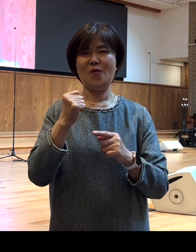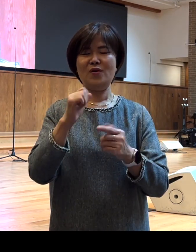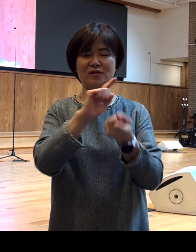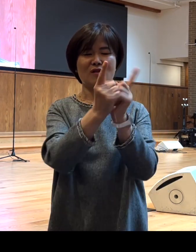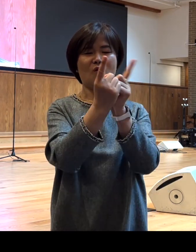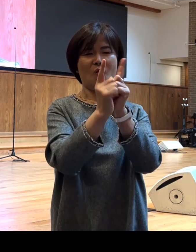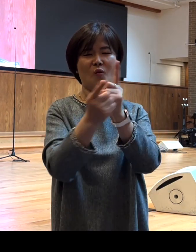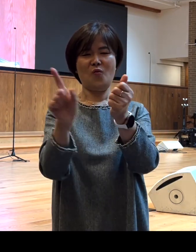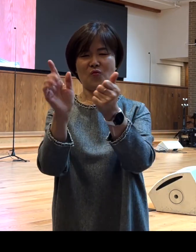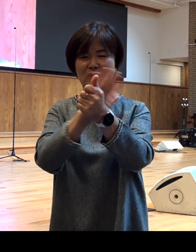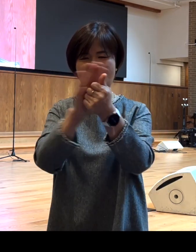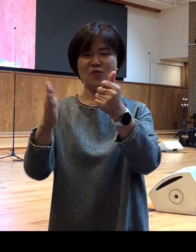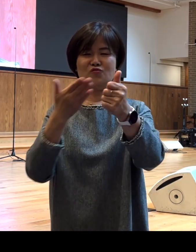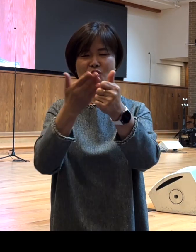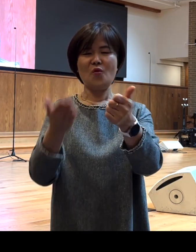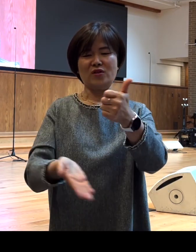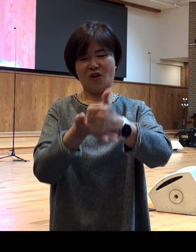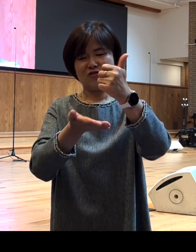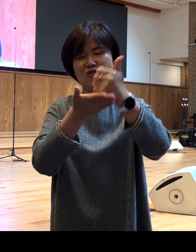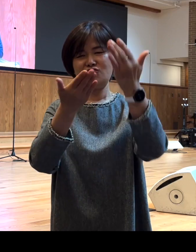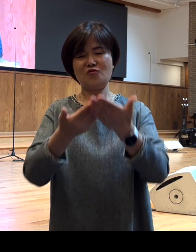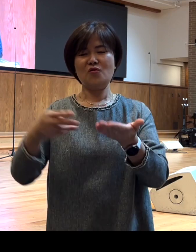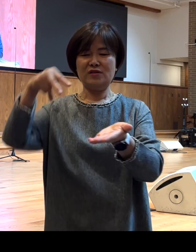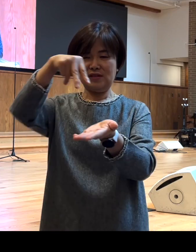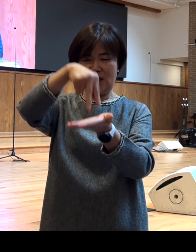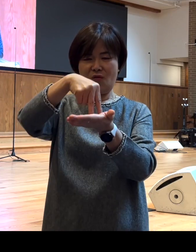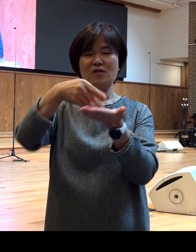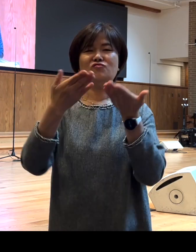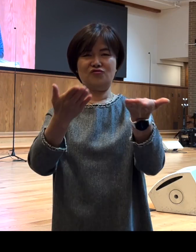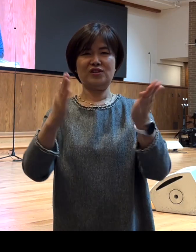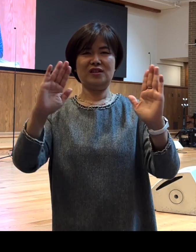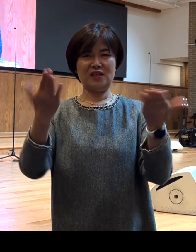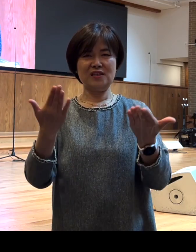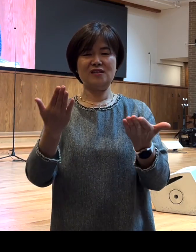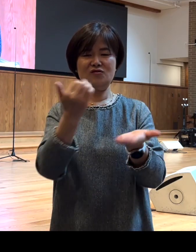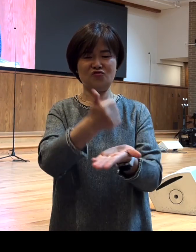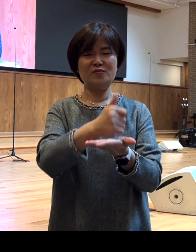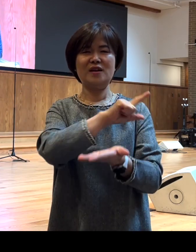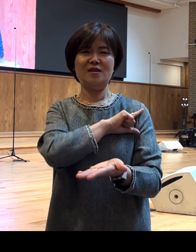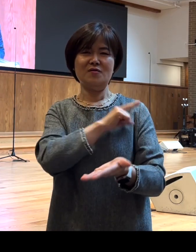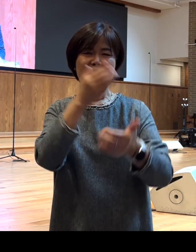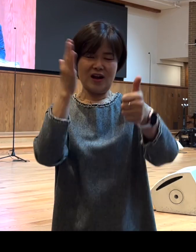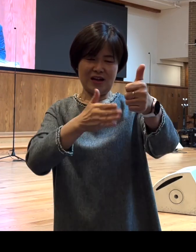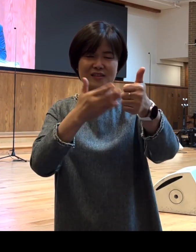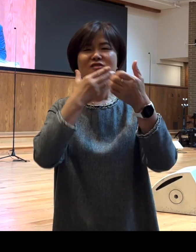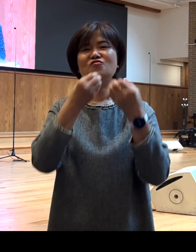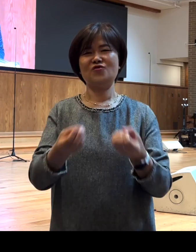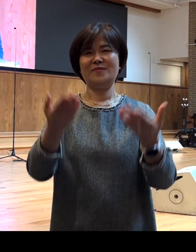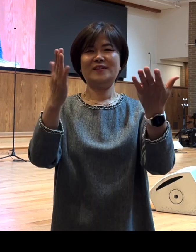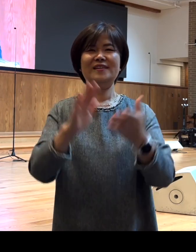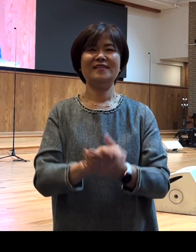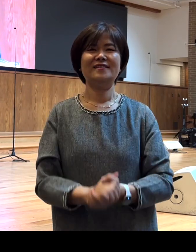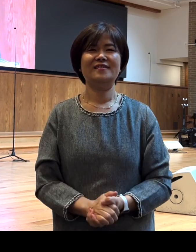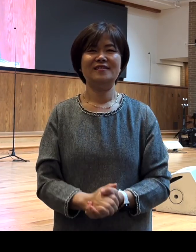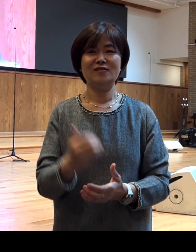위로하고 격려하고 세워주실 수 있기를 주님의 이름으로 간절히 추건합니다 그럼 누가는 이